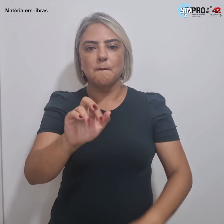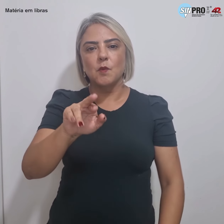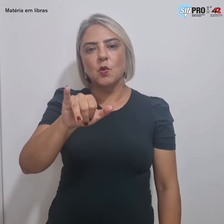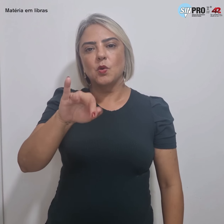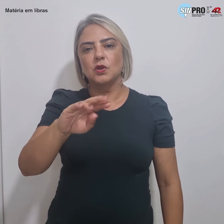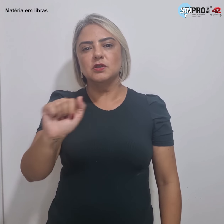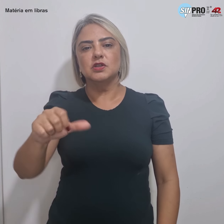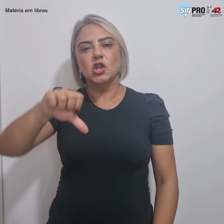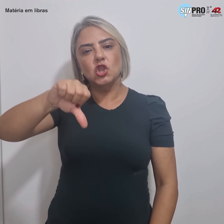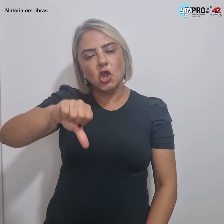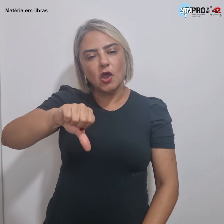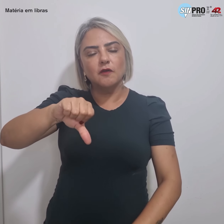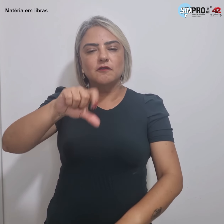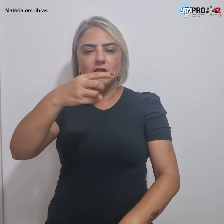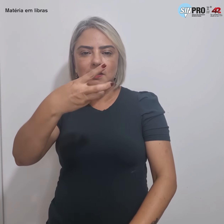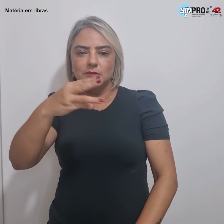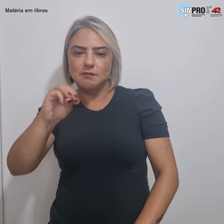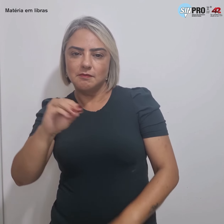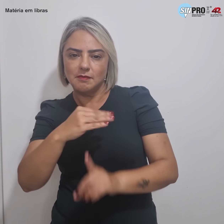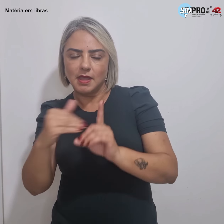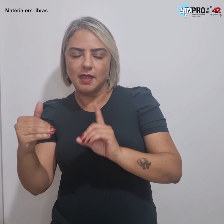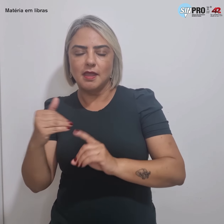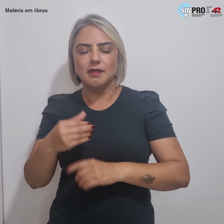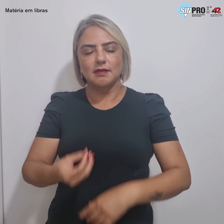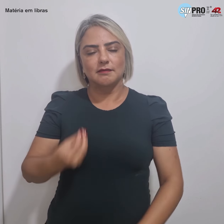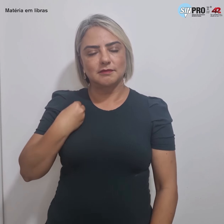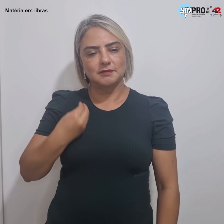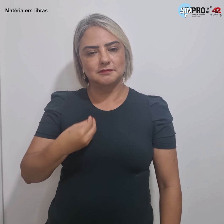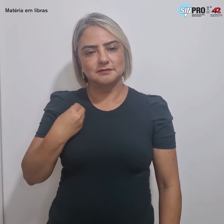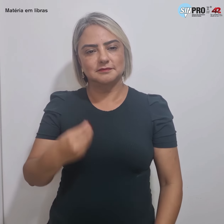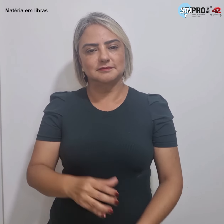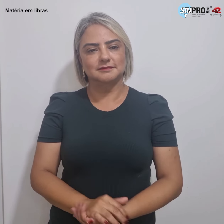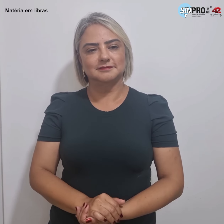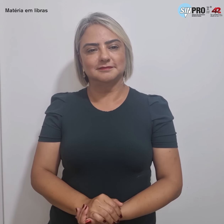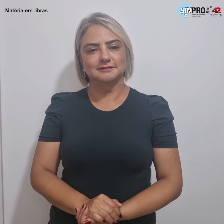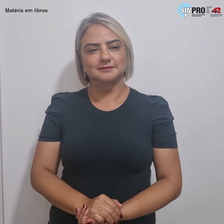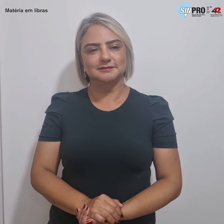horas e 30 minutos. Participe! Música Música